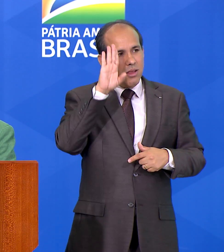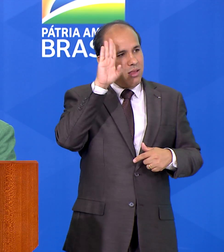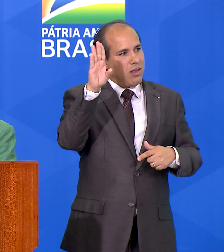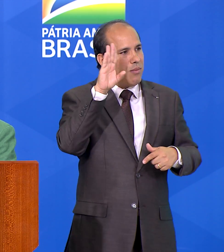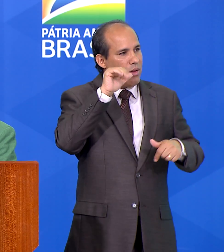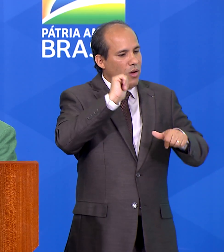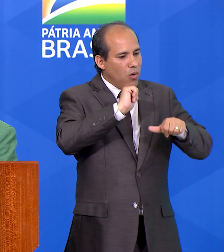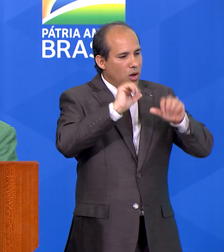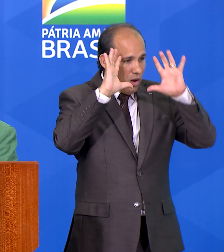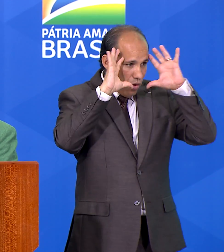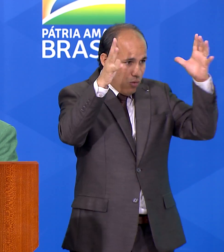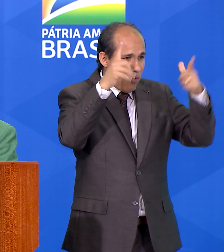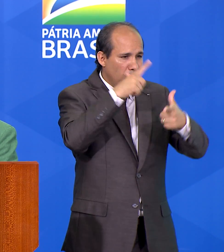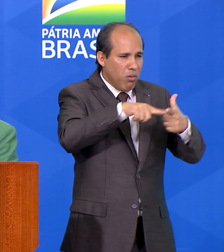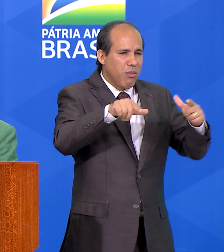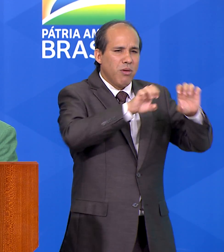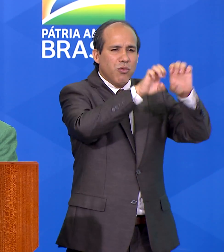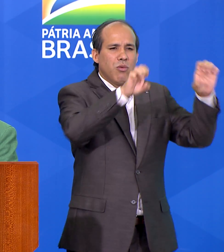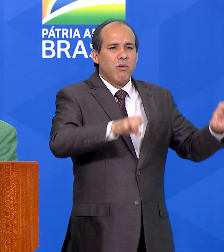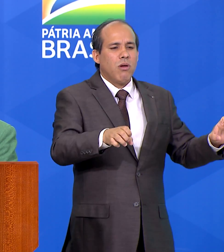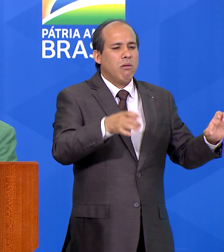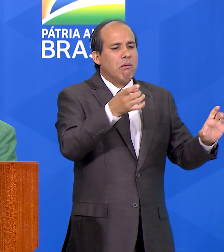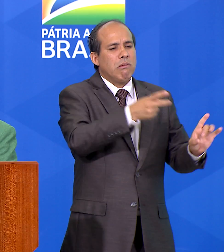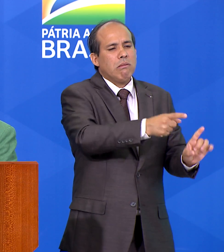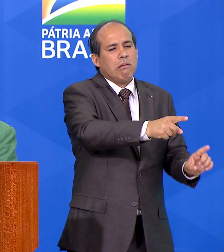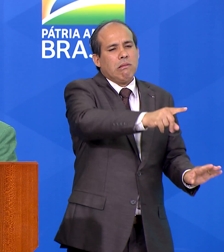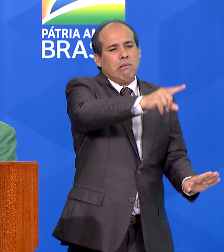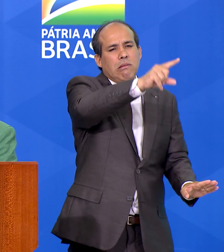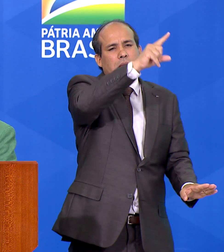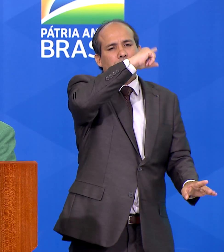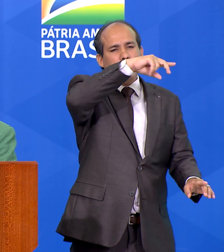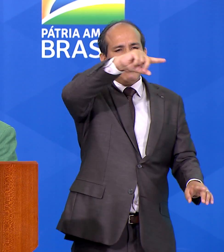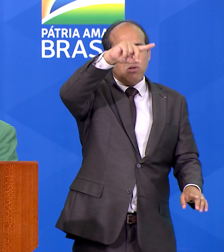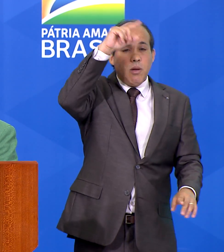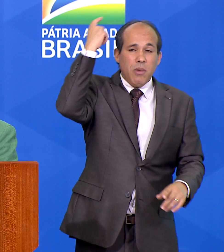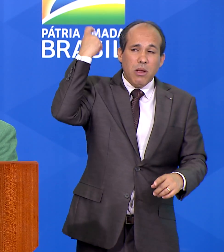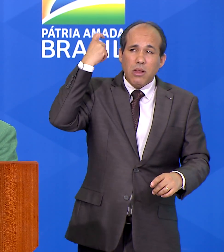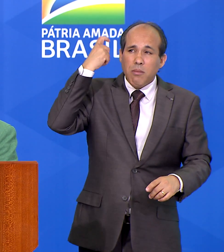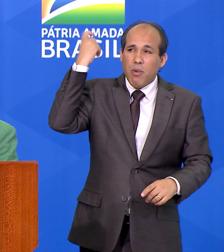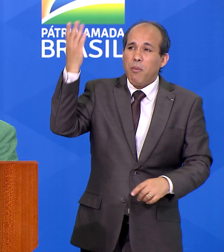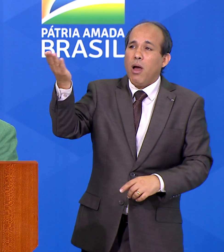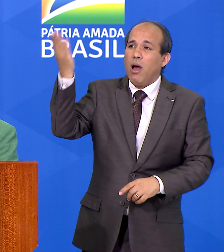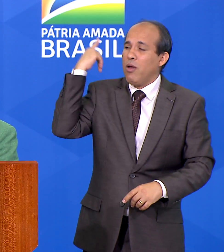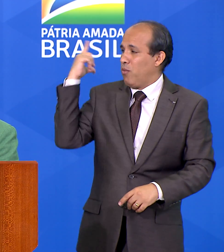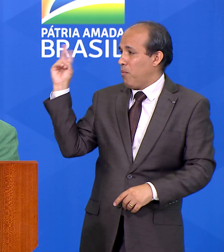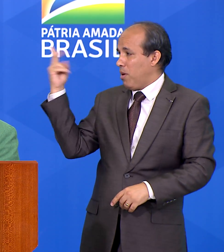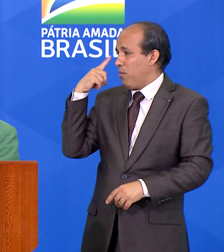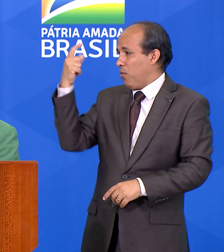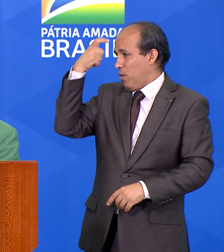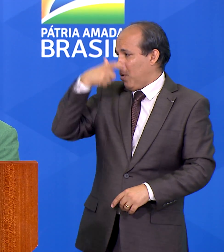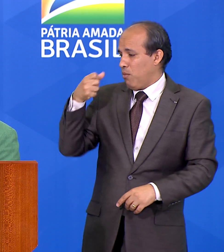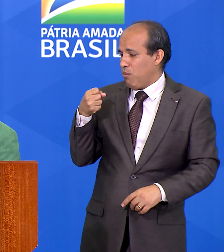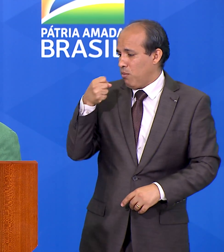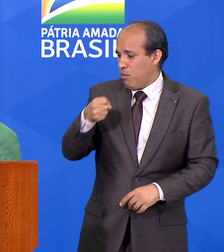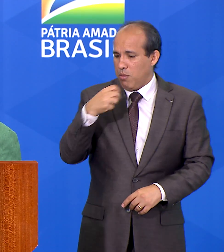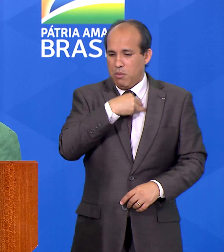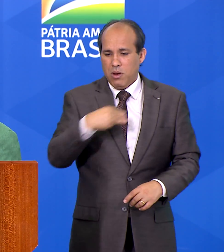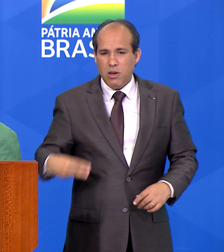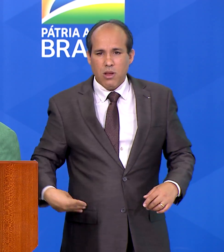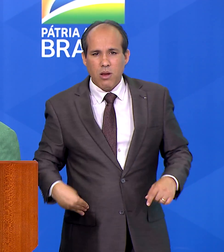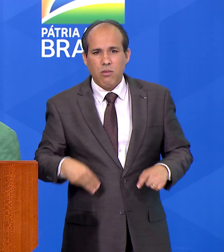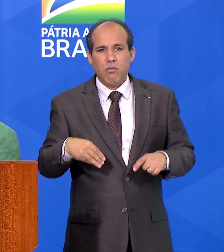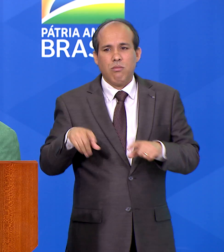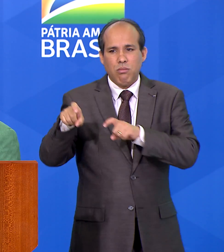de longo prazo, que me preocupa desde que o senhor me indicou para o Ministério da Agricultura e que o seu